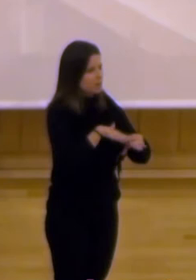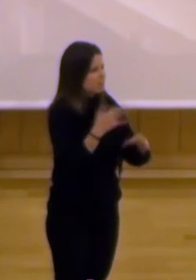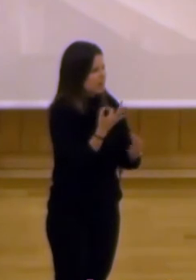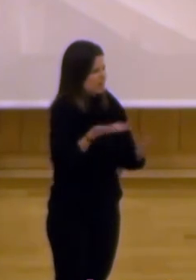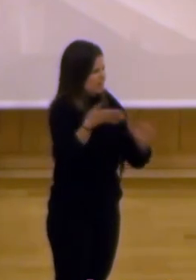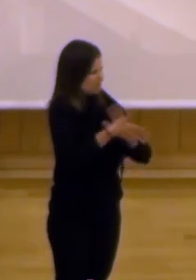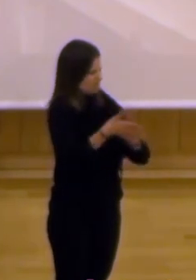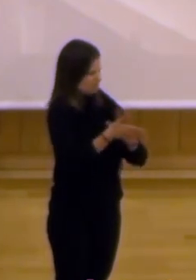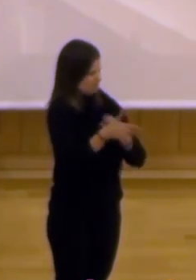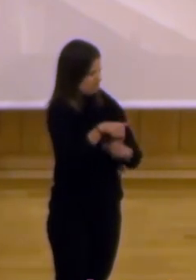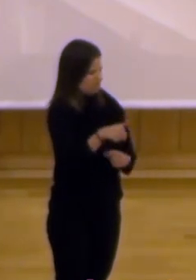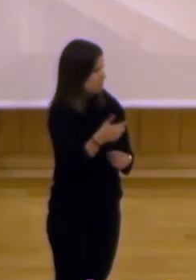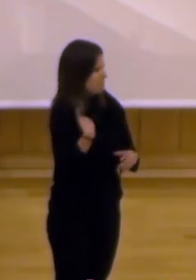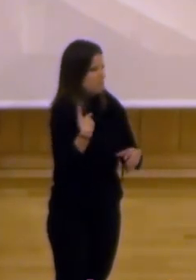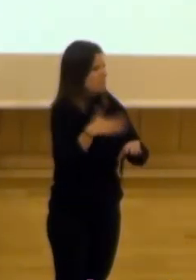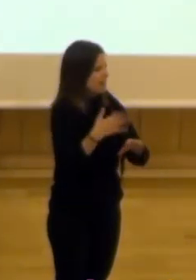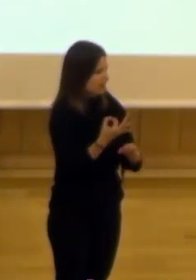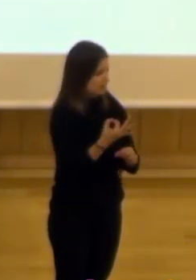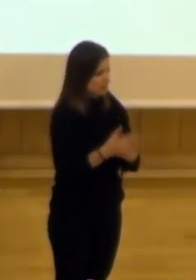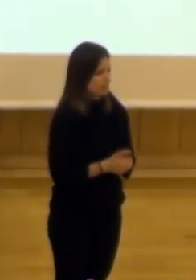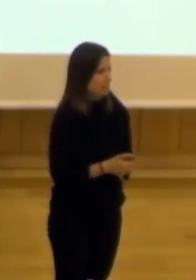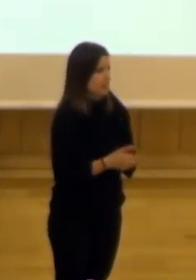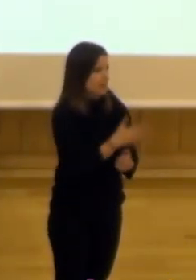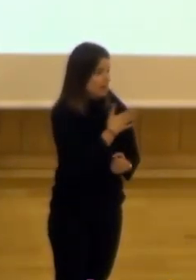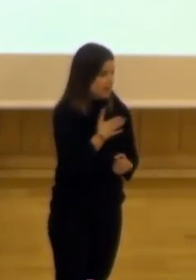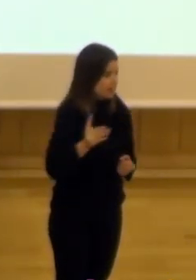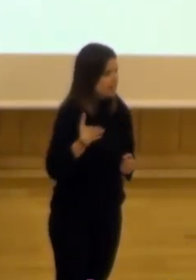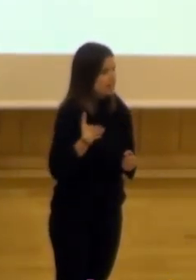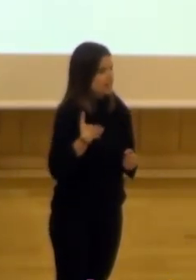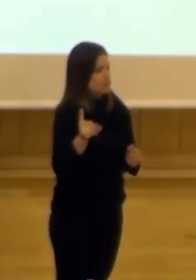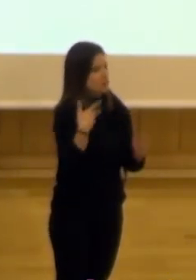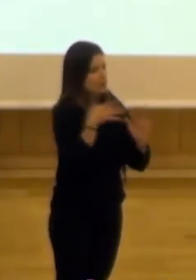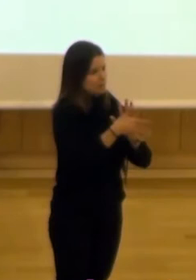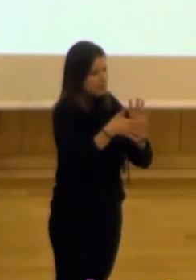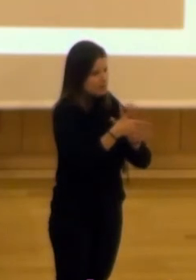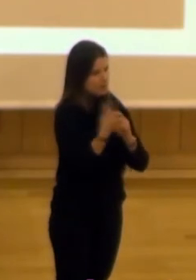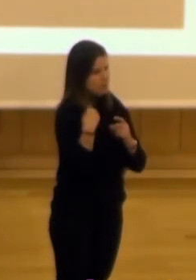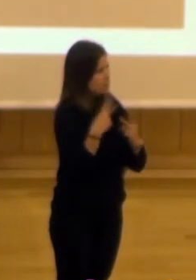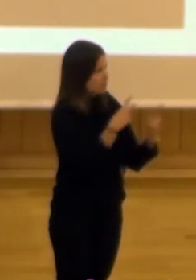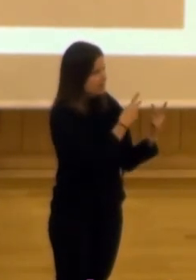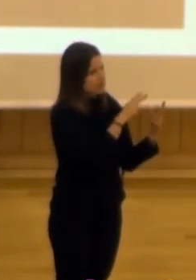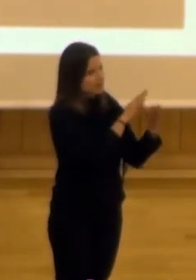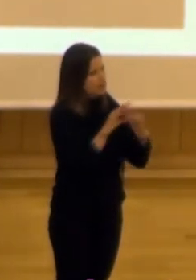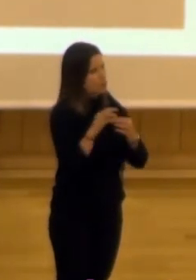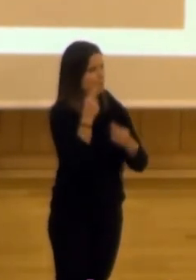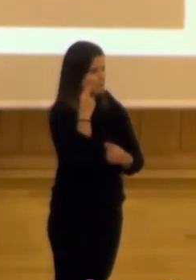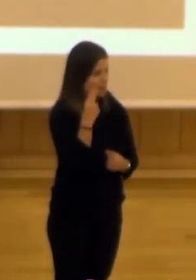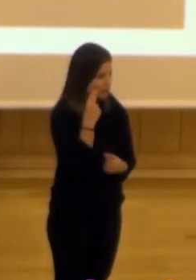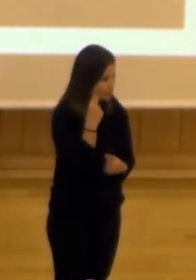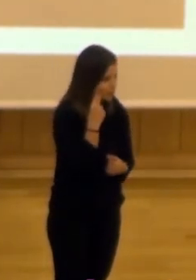¿Para qué contamos todo eso? Bueno, lo contamos porque lo que queremos contar, bueno, era esto que tiene que ver con los miedos,